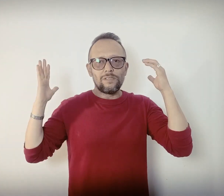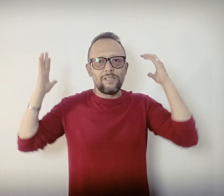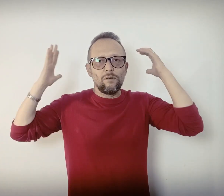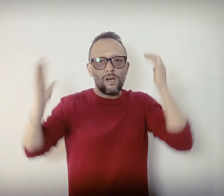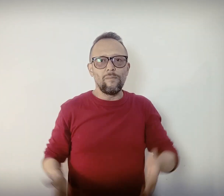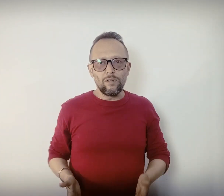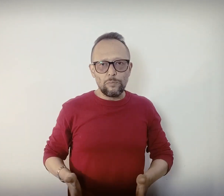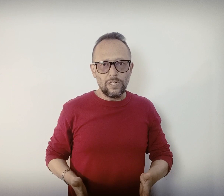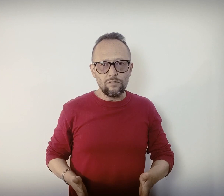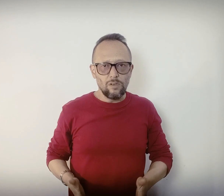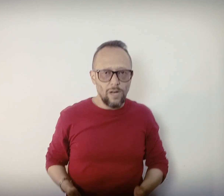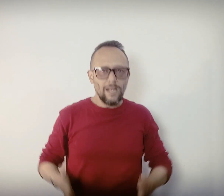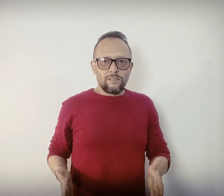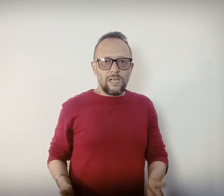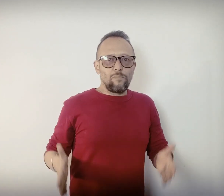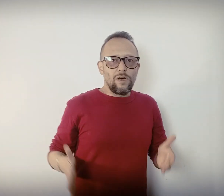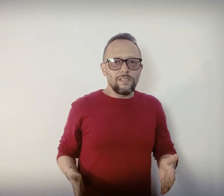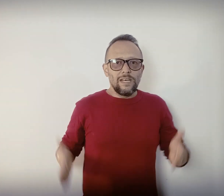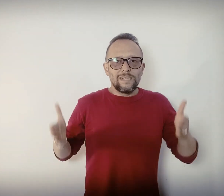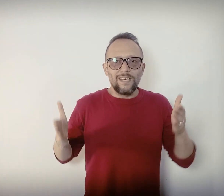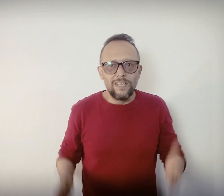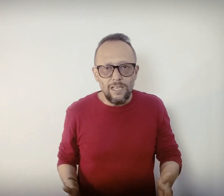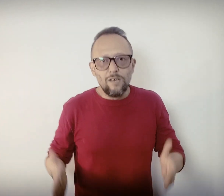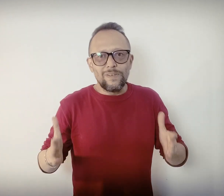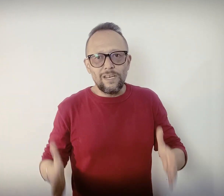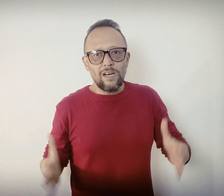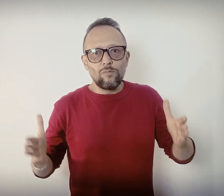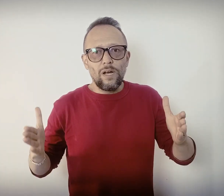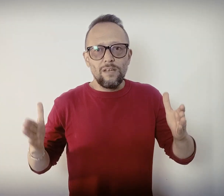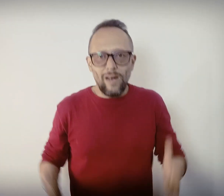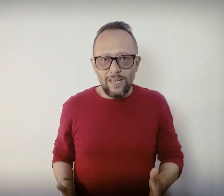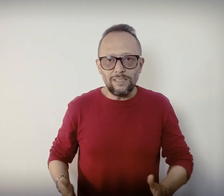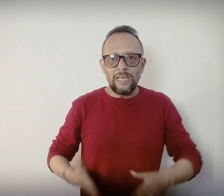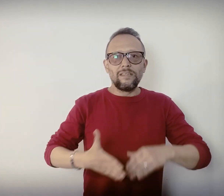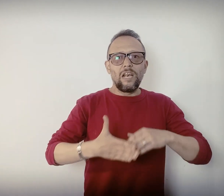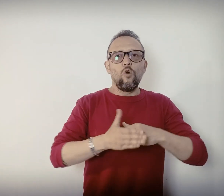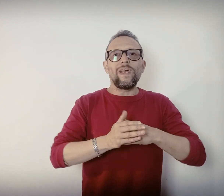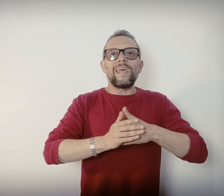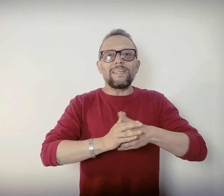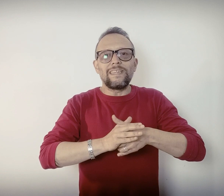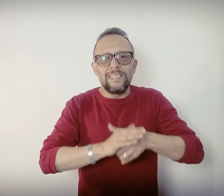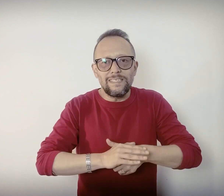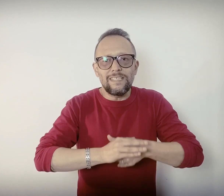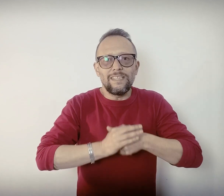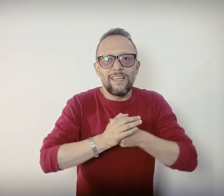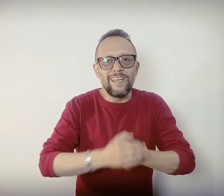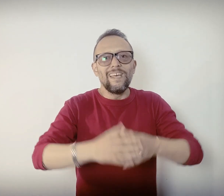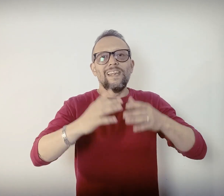tienes una cámara incorporada a tu celular ya puedes salir y empezar a capturar imágenes de lo que a ti se te dé la